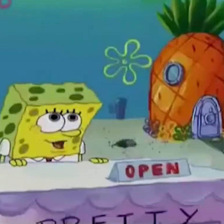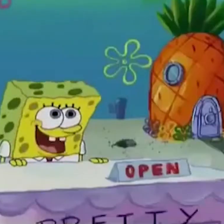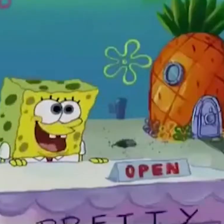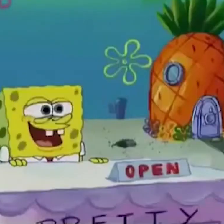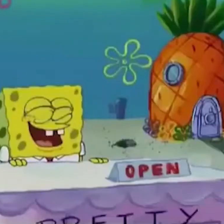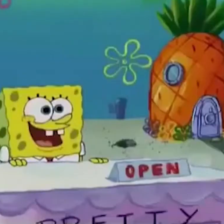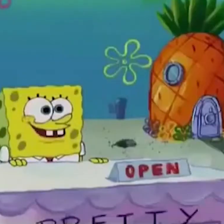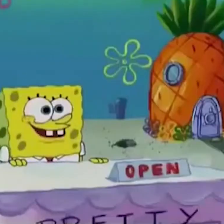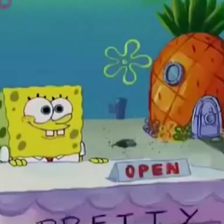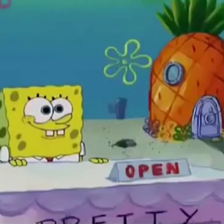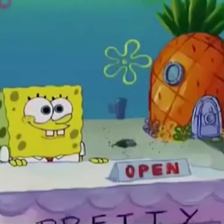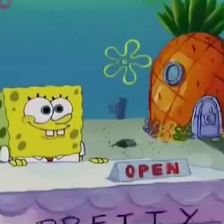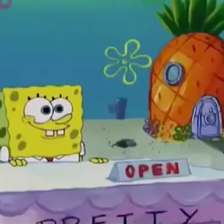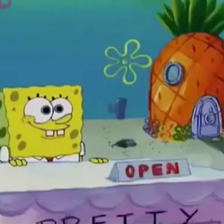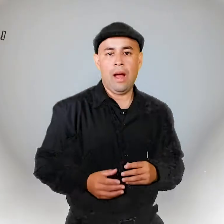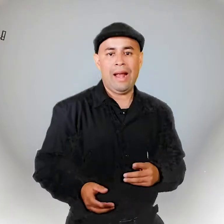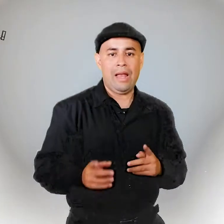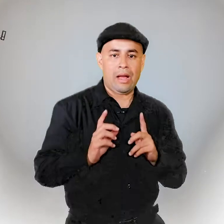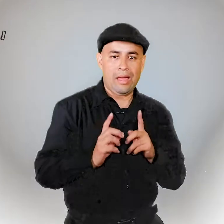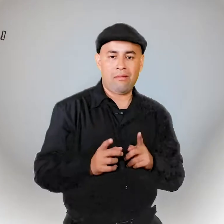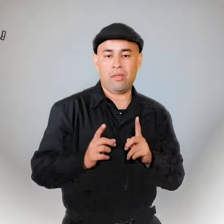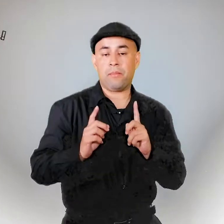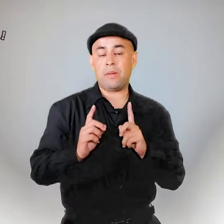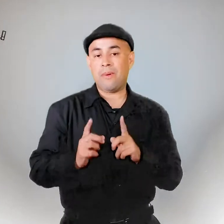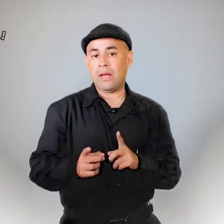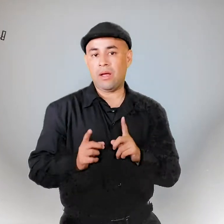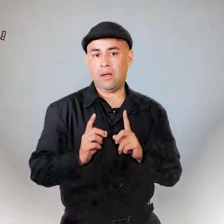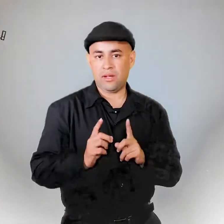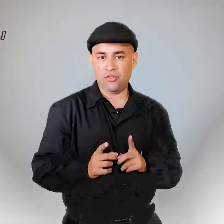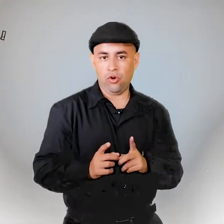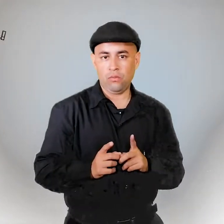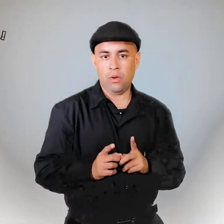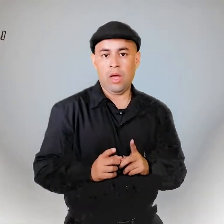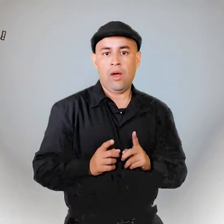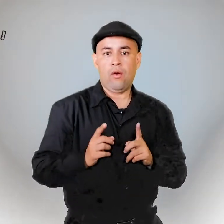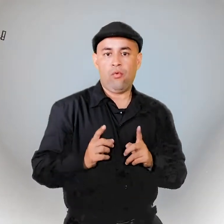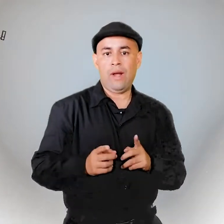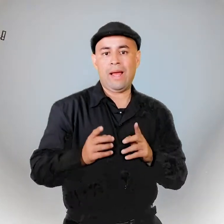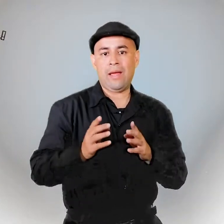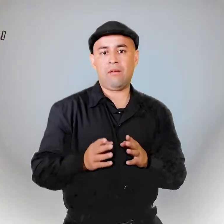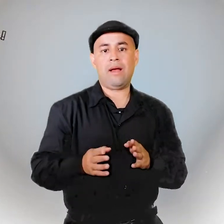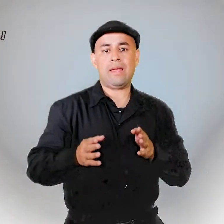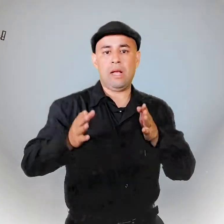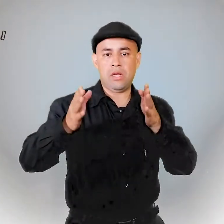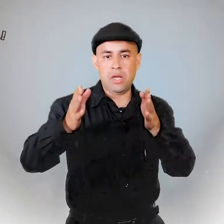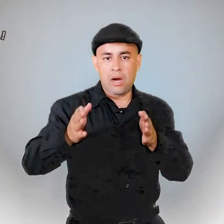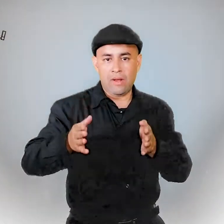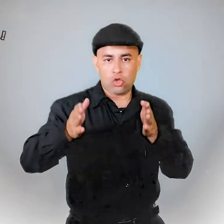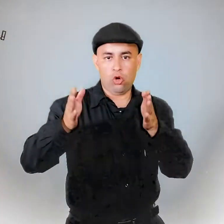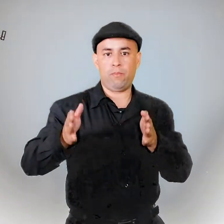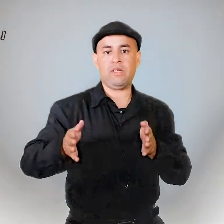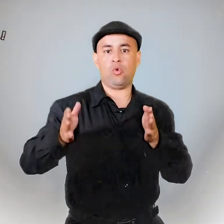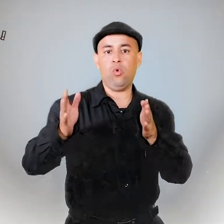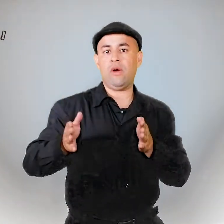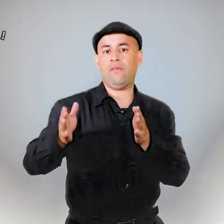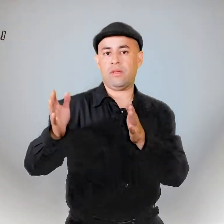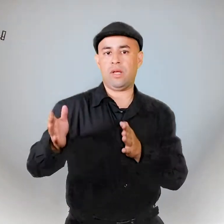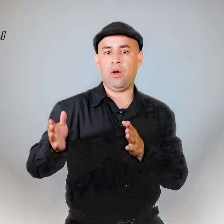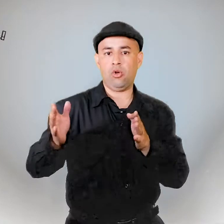listo! La guerra de primera generación fue la guerra que alineaba tropas una frente a la otra